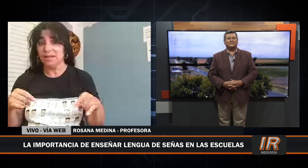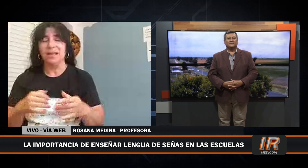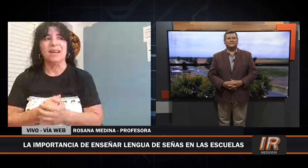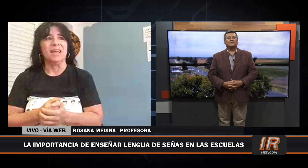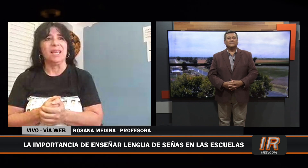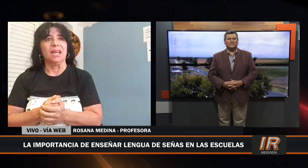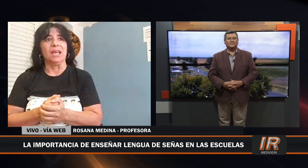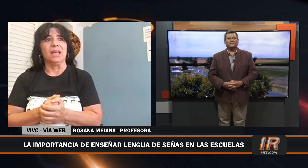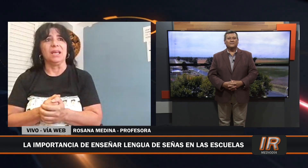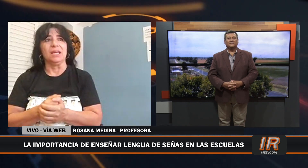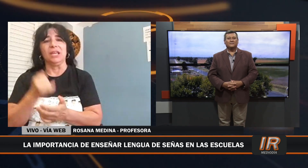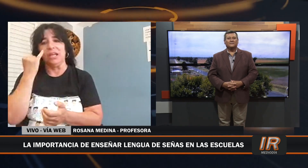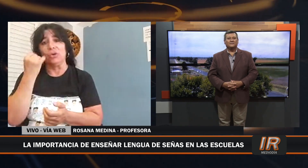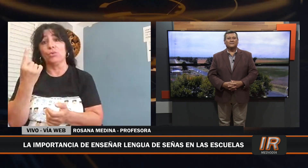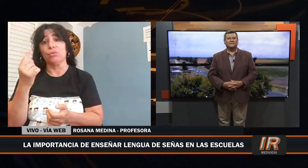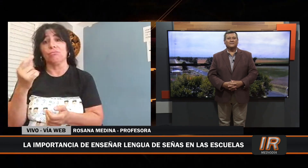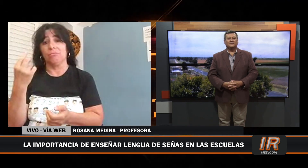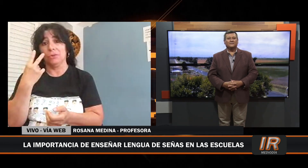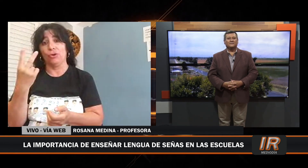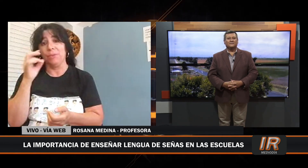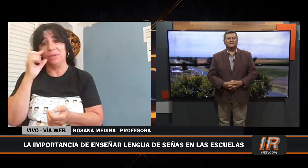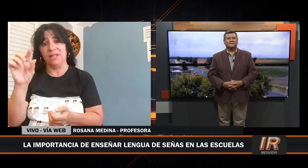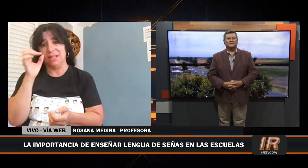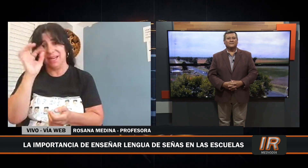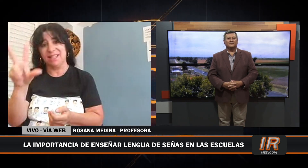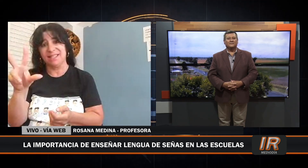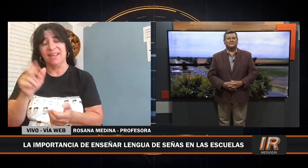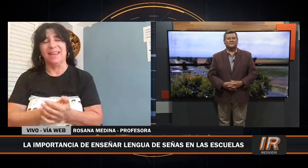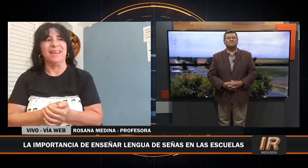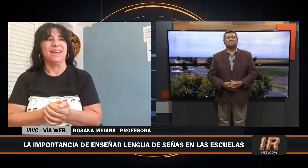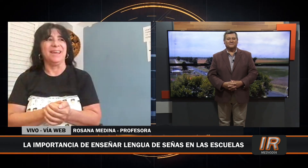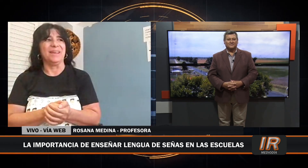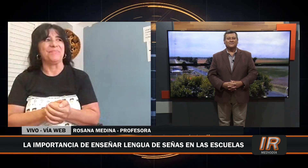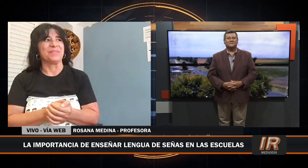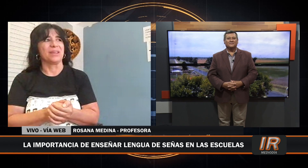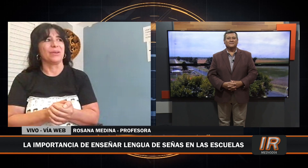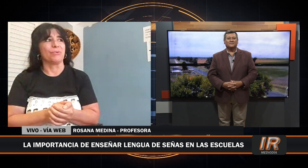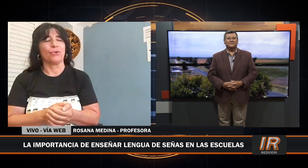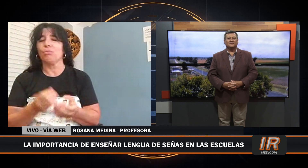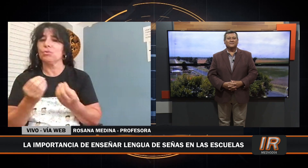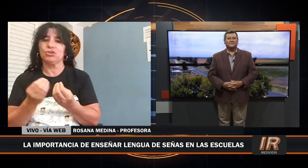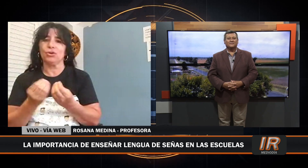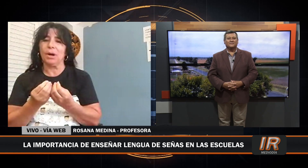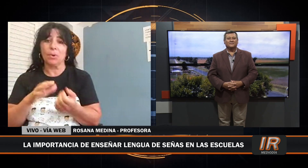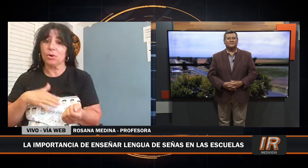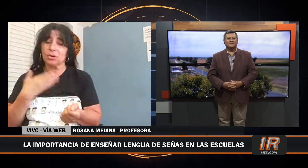y un 2023 con mucho amor,